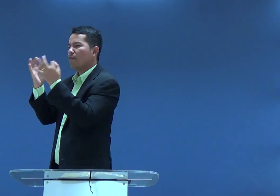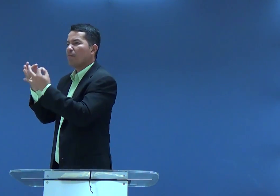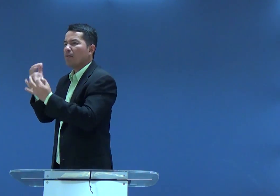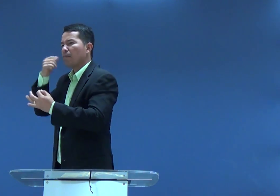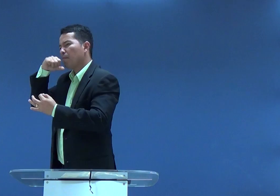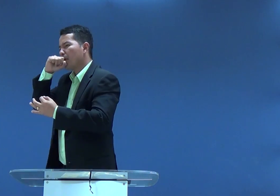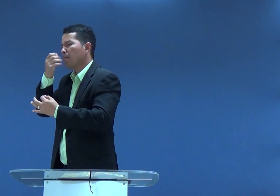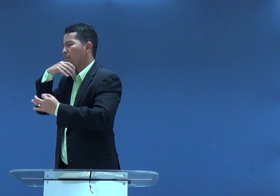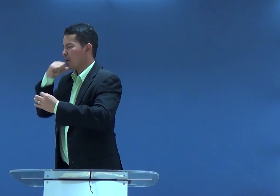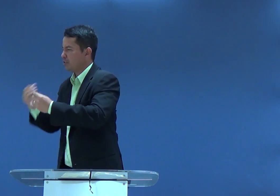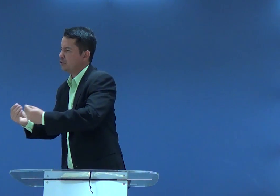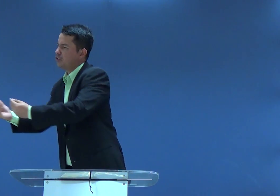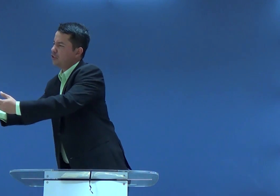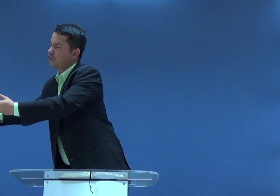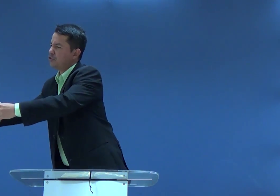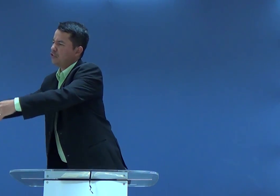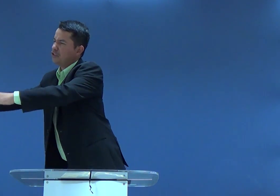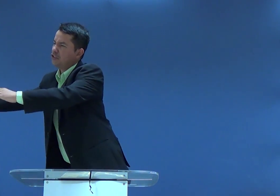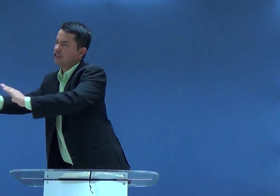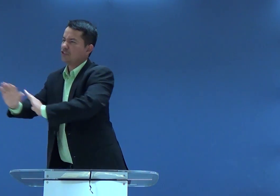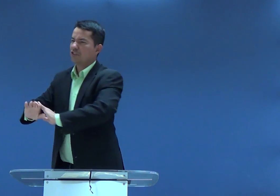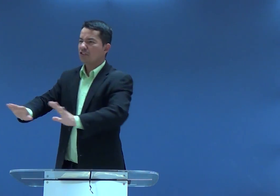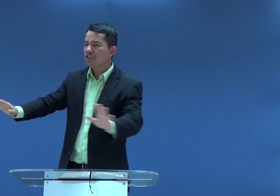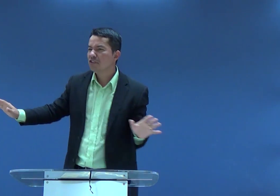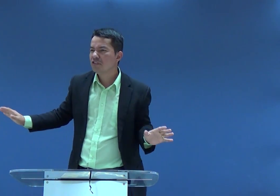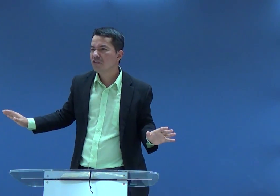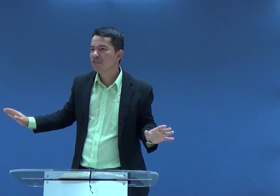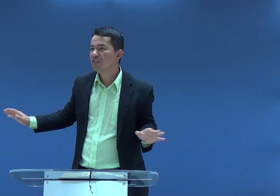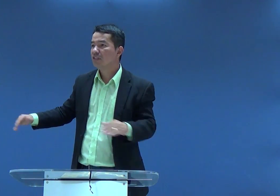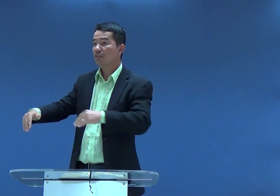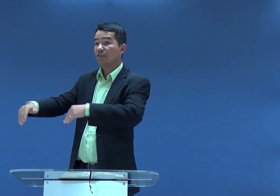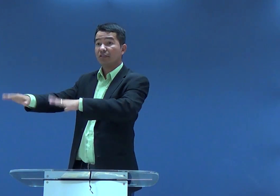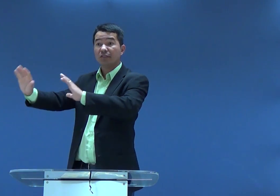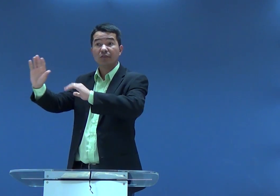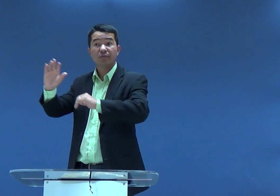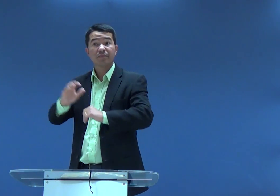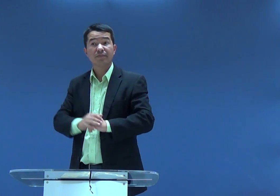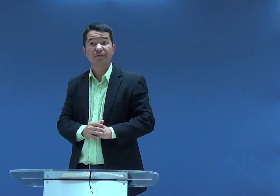Pegou um pouco, levou para a família, levou para o pai, para a mãe. E foi.